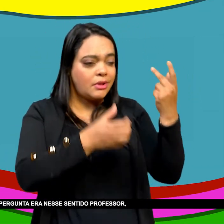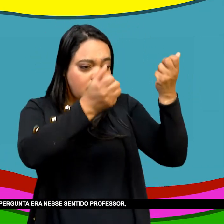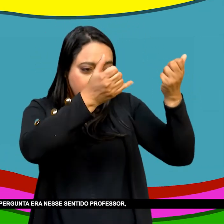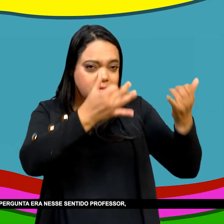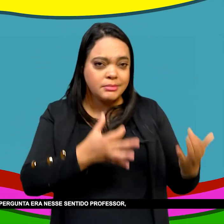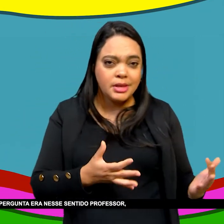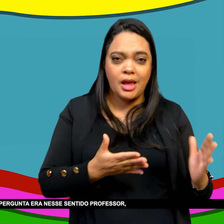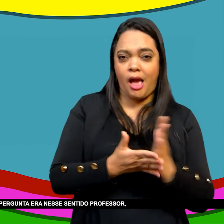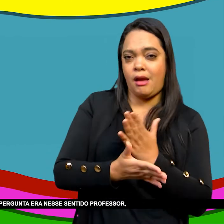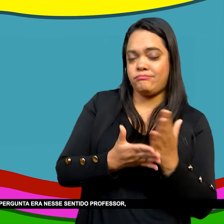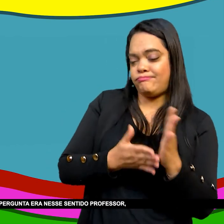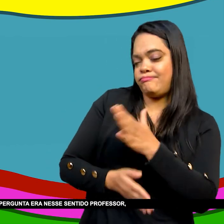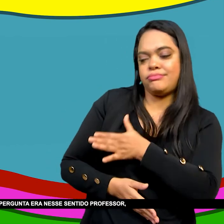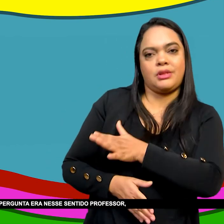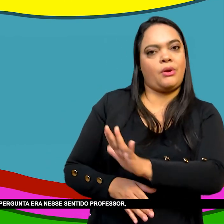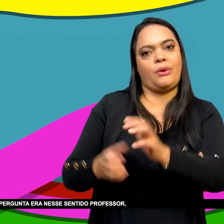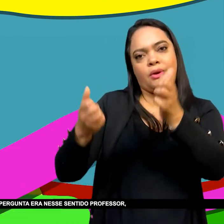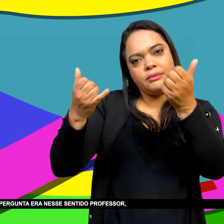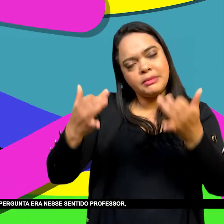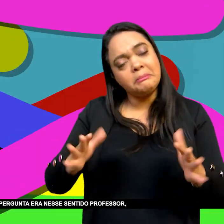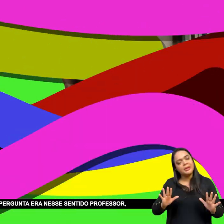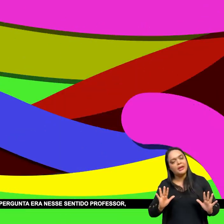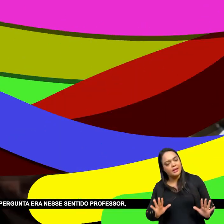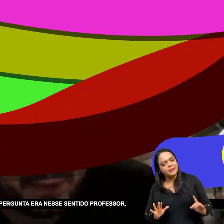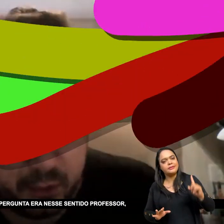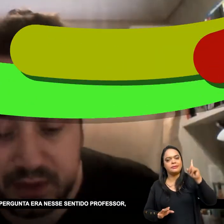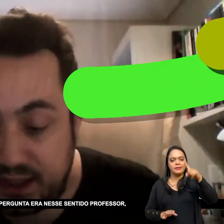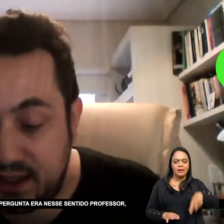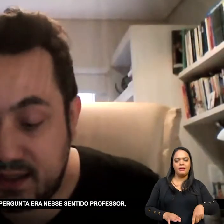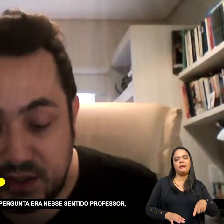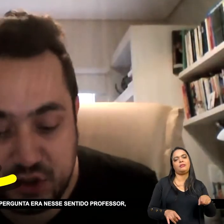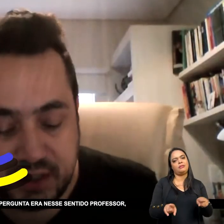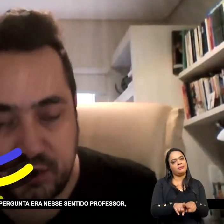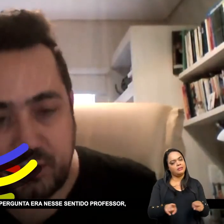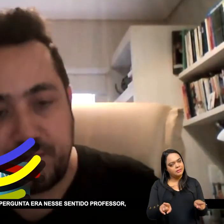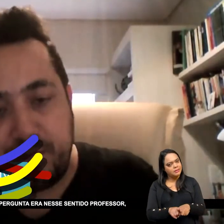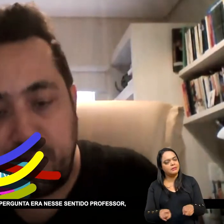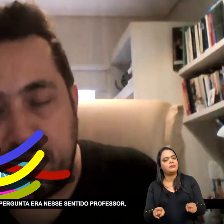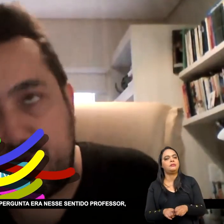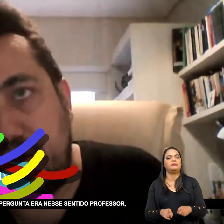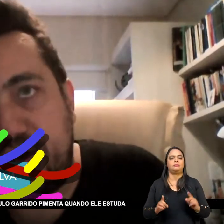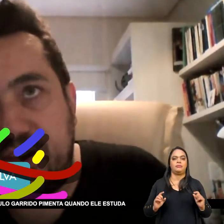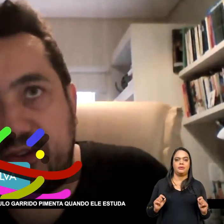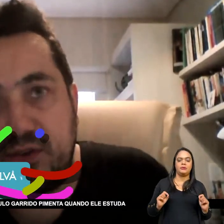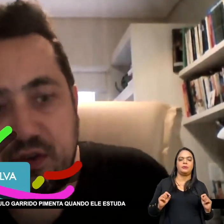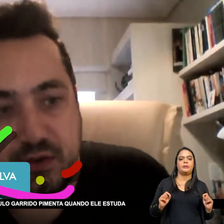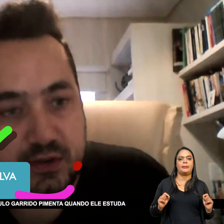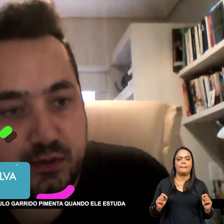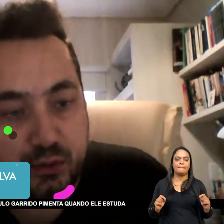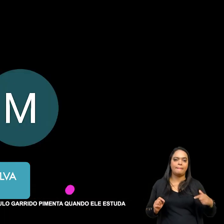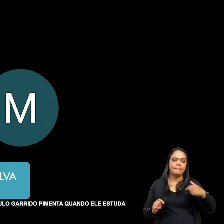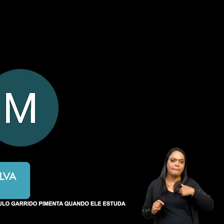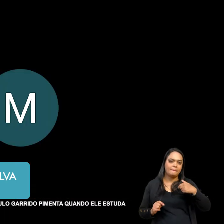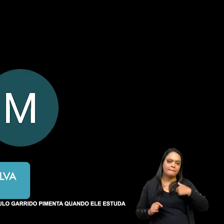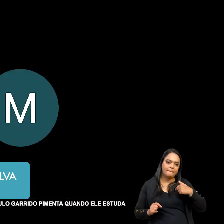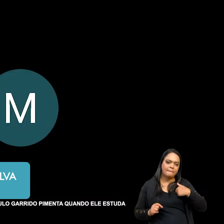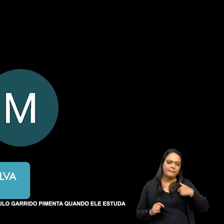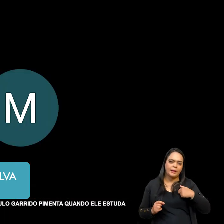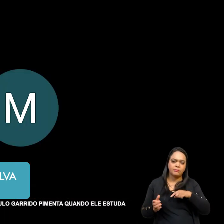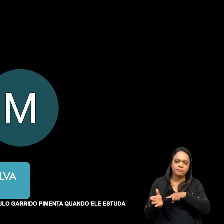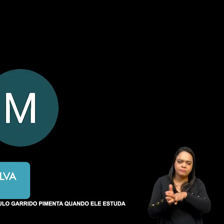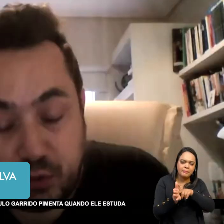Gradual Do trabalho escravo Sem dúvida A minha pergunta Era nesse sentido Professor Diante dos seus estudos